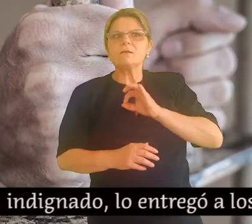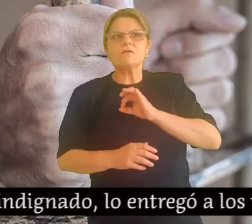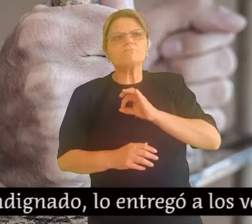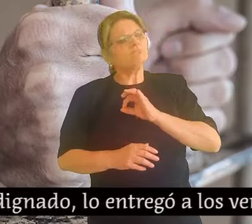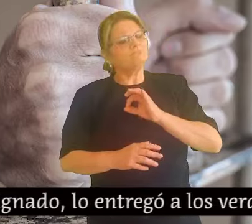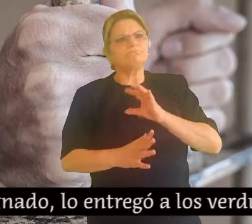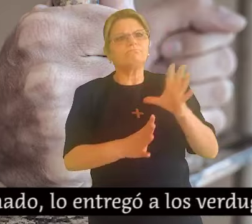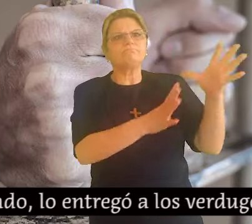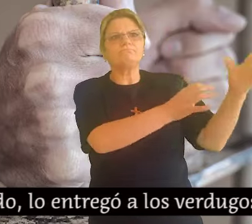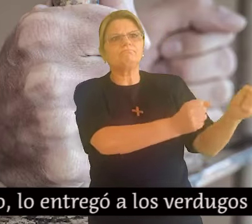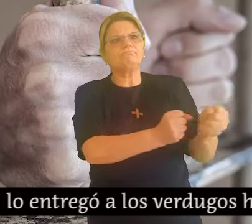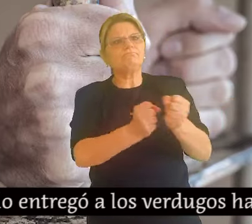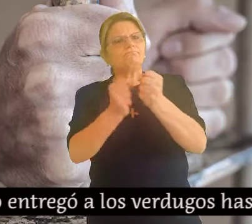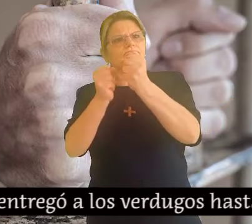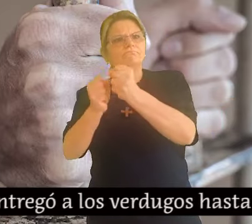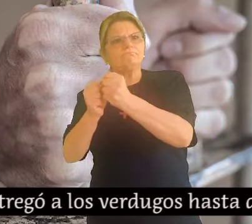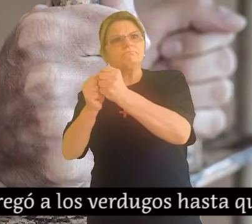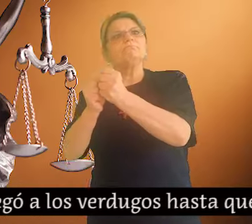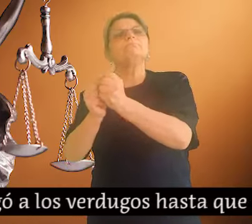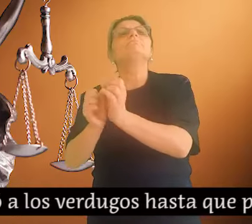Palabra del Señor